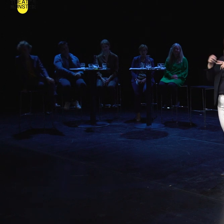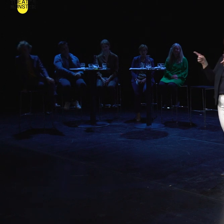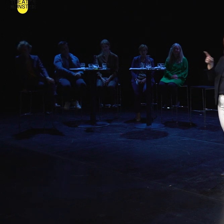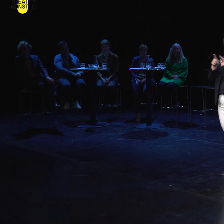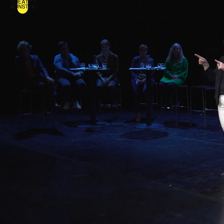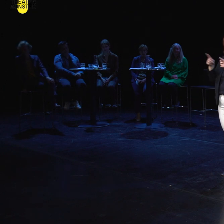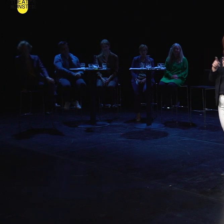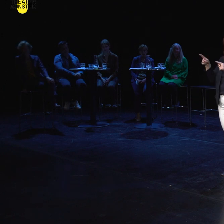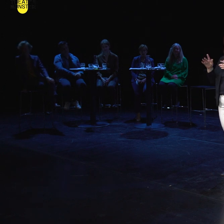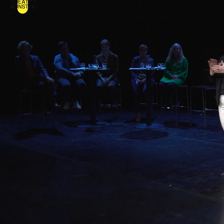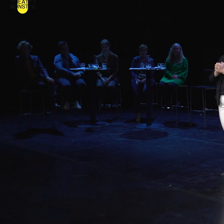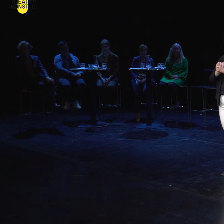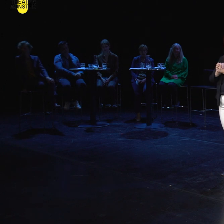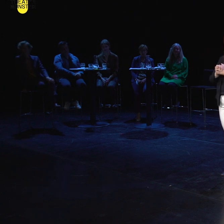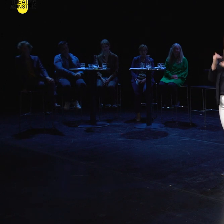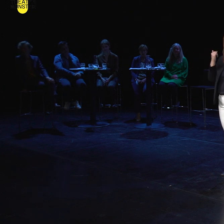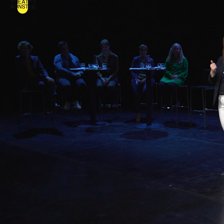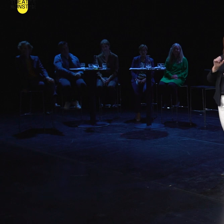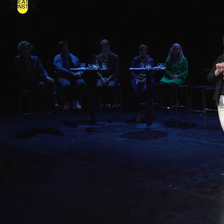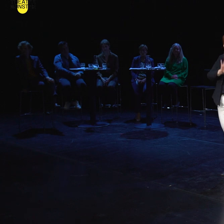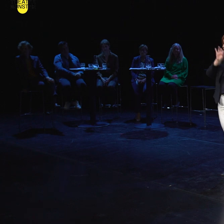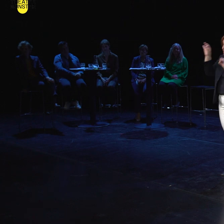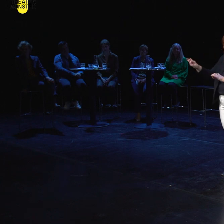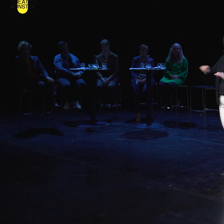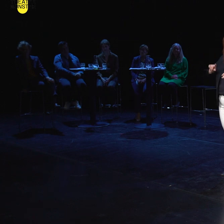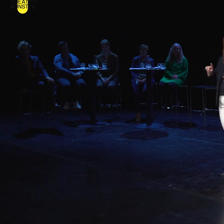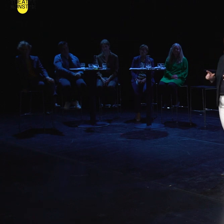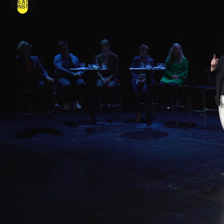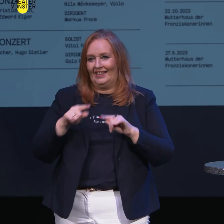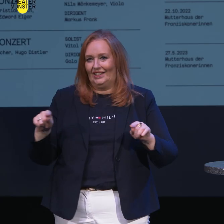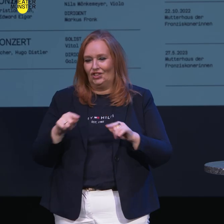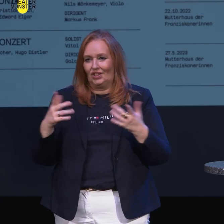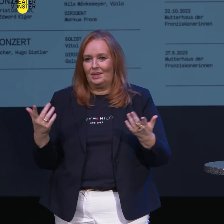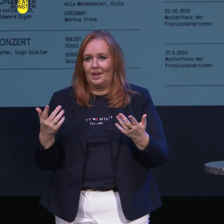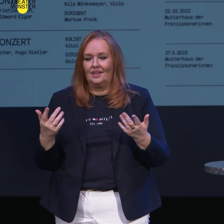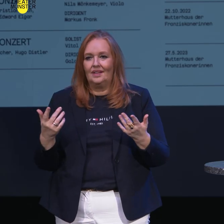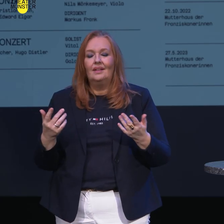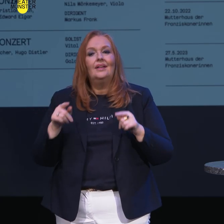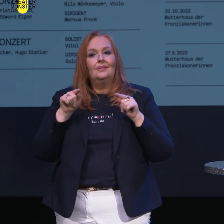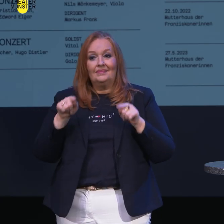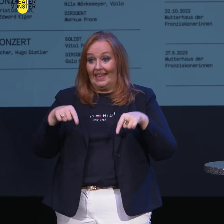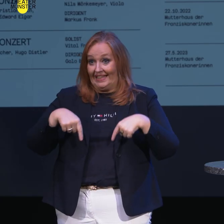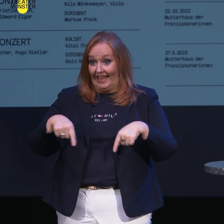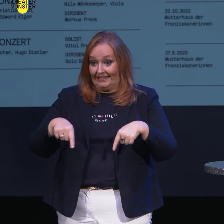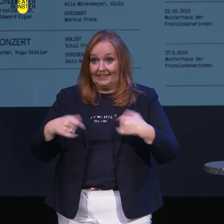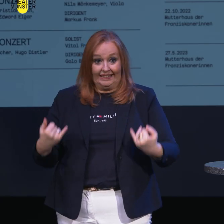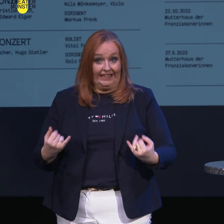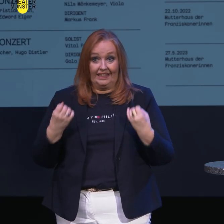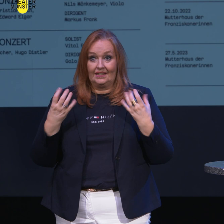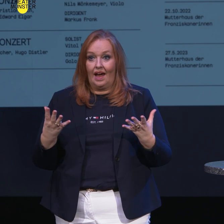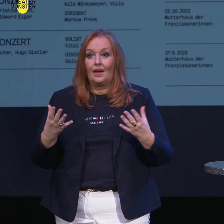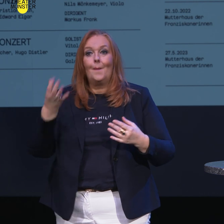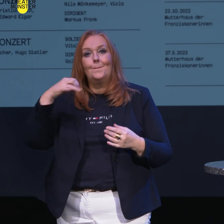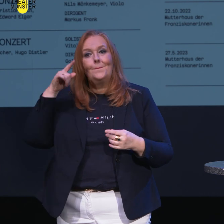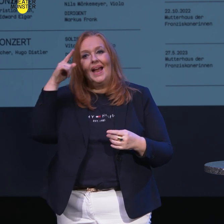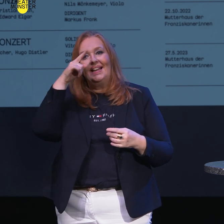die beiden haben sich befreundet und jetzt hat Fasil Say für ihn das zweite Violinkonzert geschrieben. Das wird jetzt gerade in diesen Tagen in